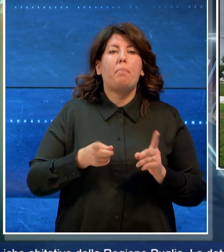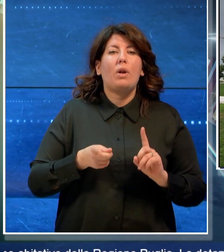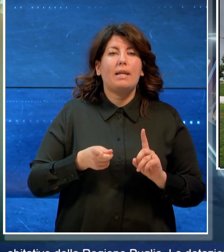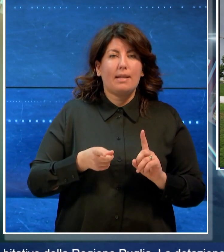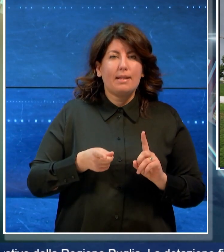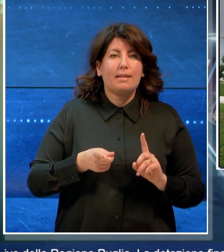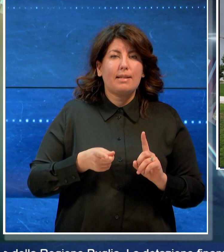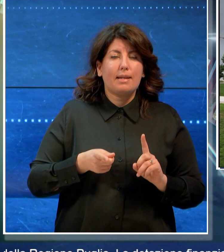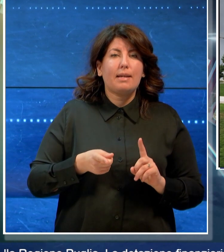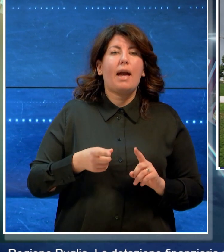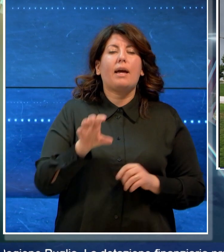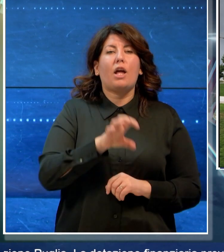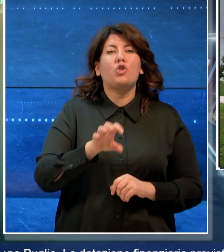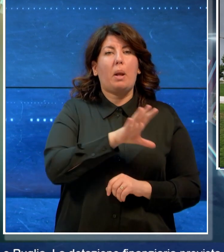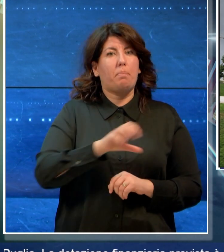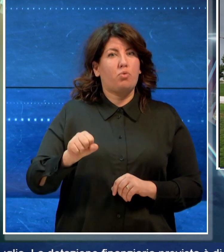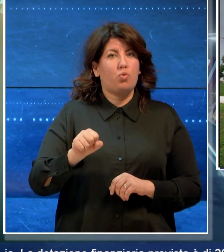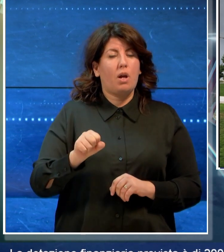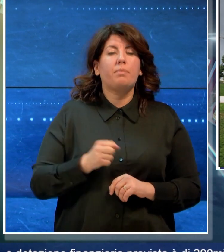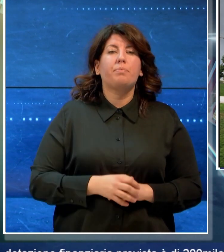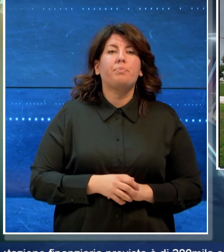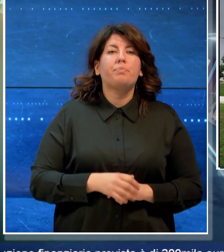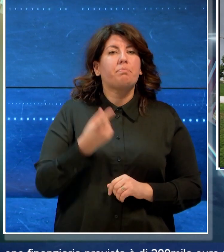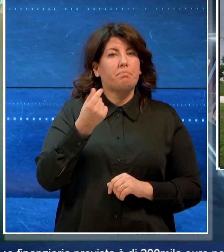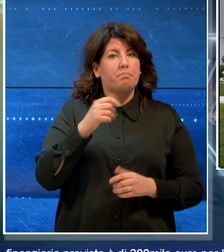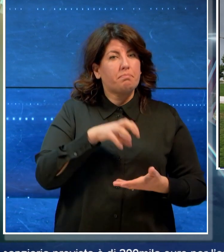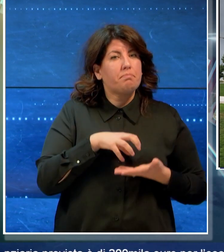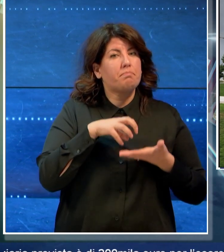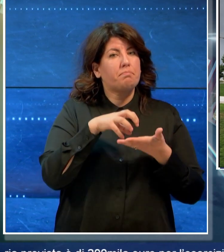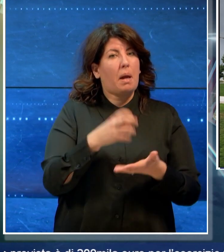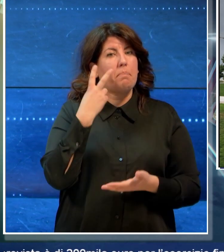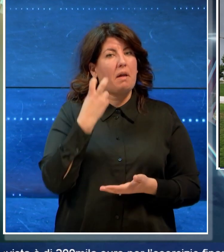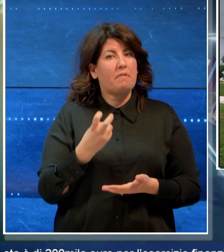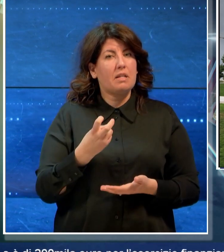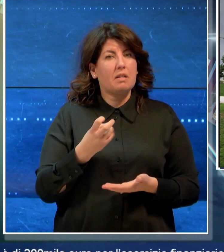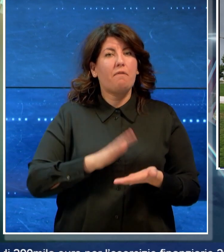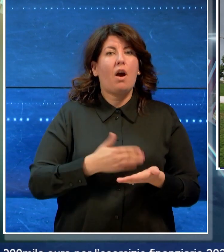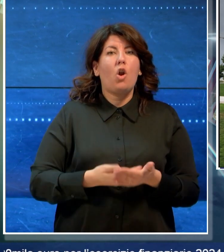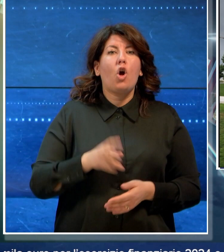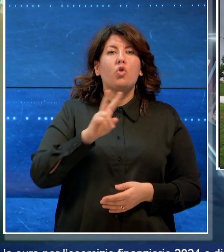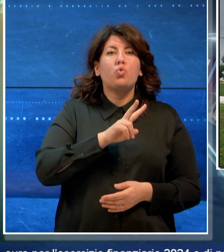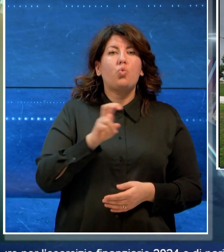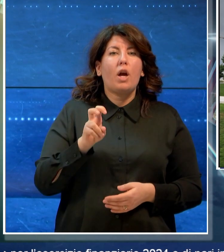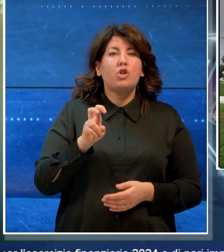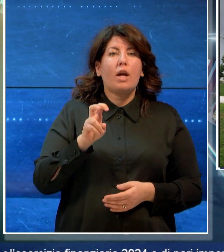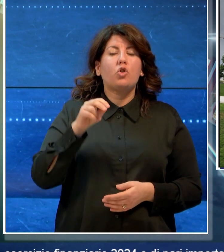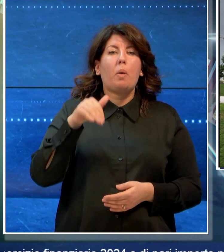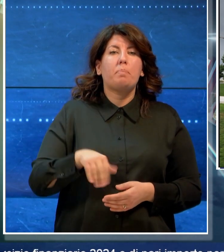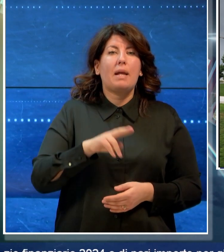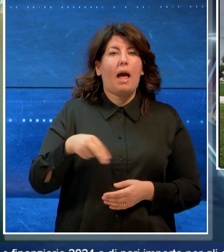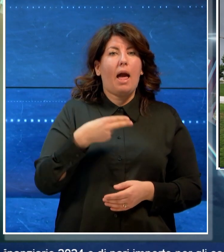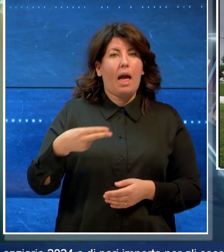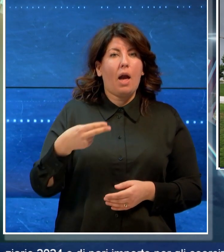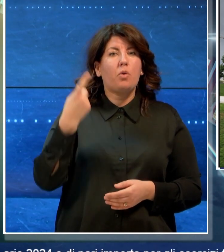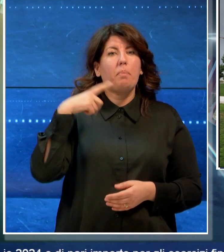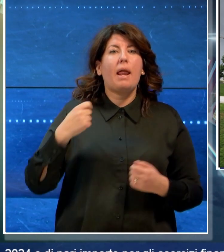La dotazione finanziaria prevista è di 200.000 euro per l